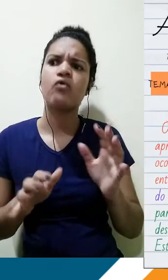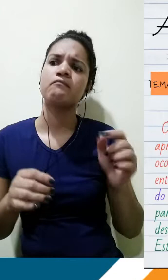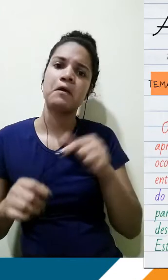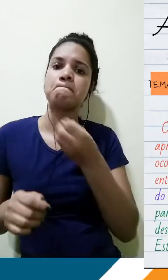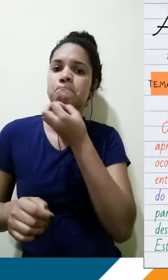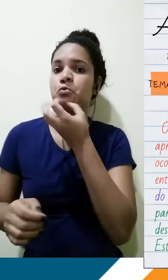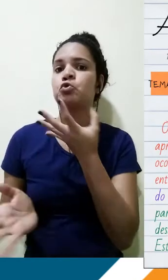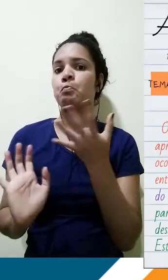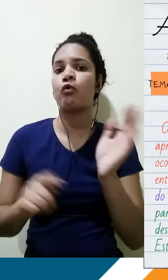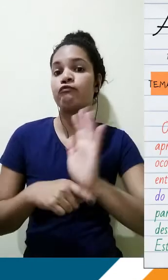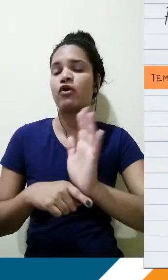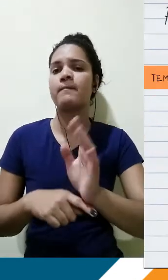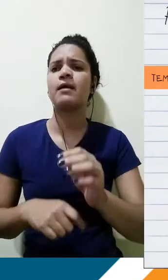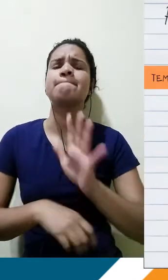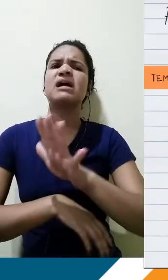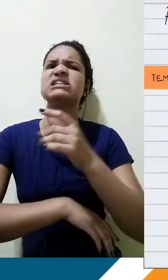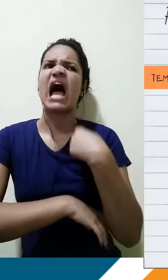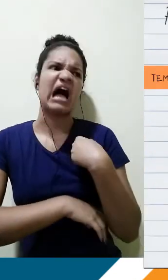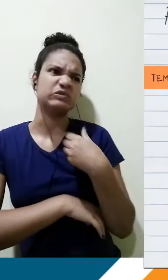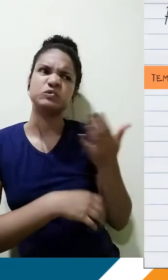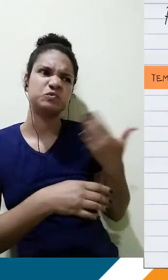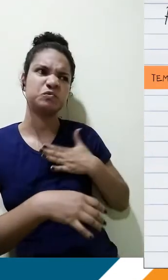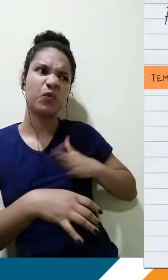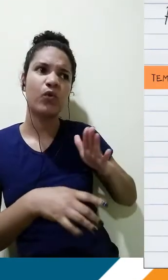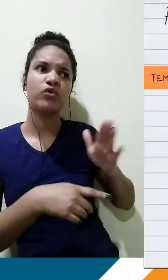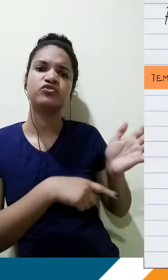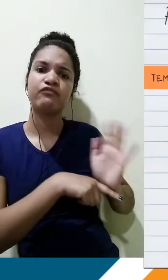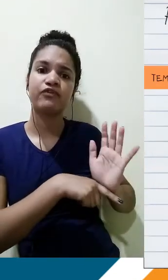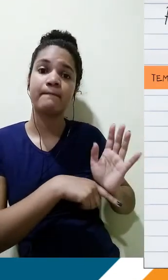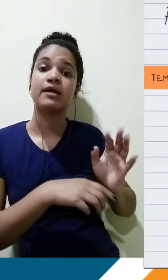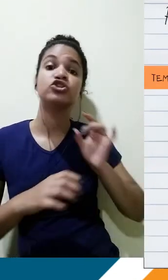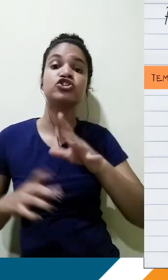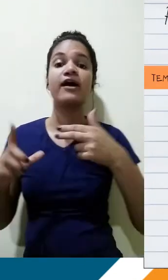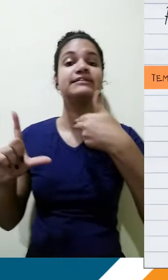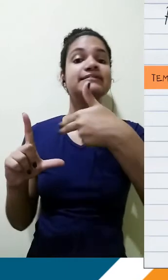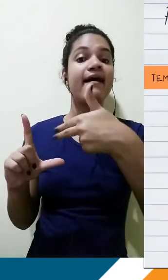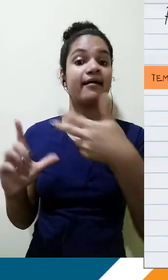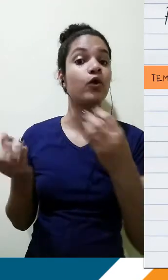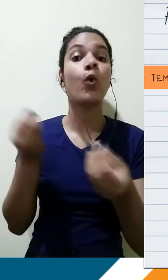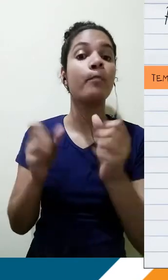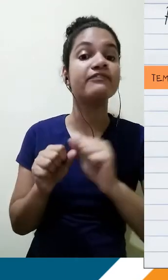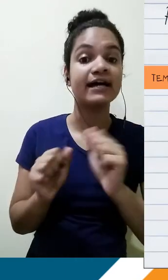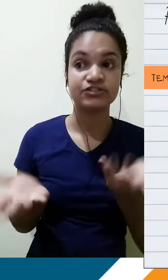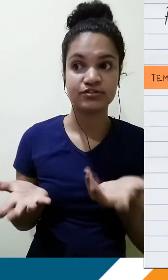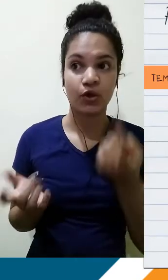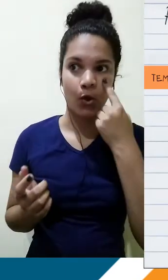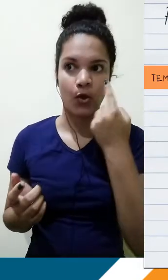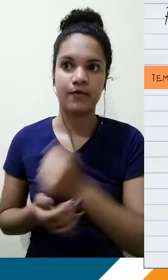que não assiste muito filme, mas você gosta de maratonar, você gosta de uma série, como você poderia fazer? Agora, eu mudei um pouquinho aqui a temática. Peguei